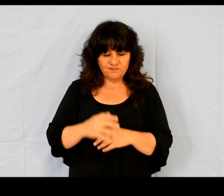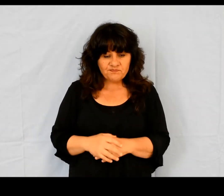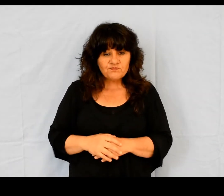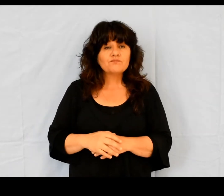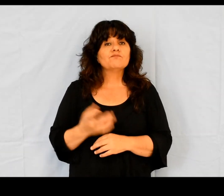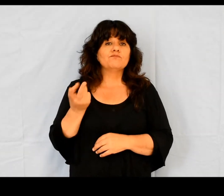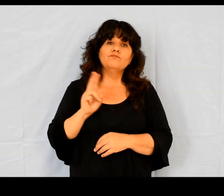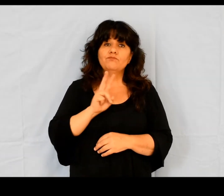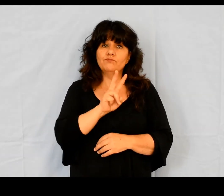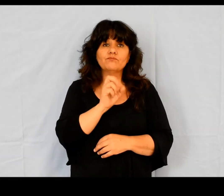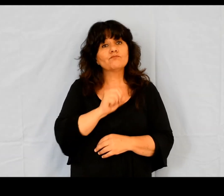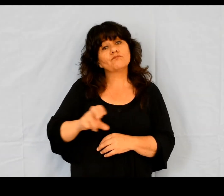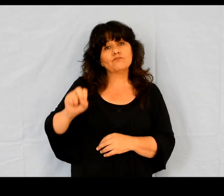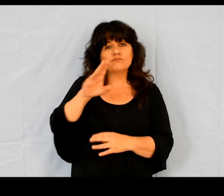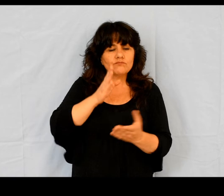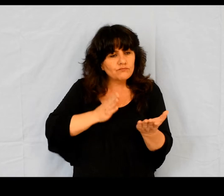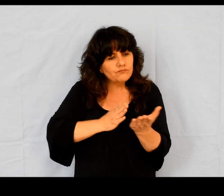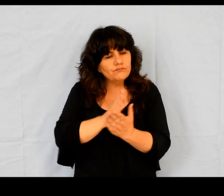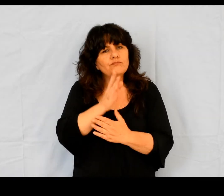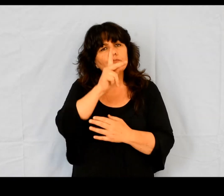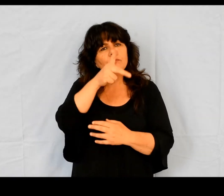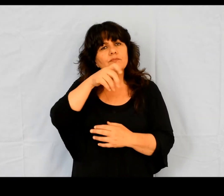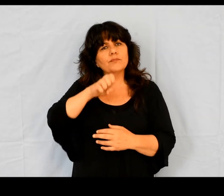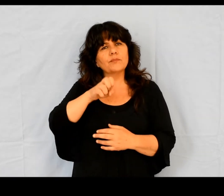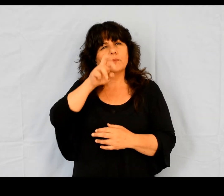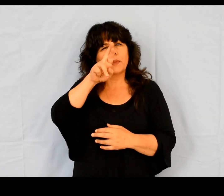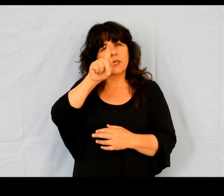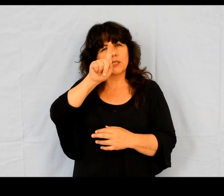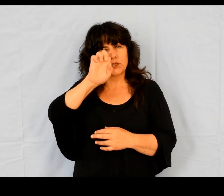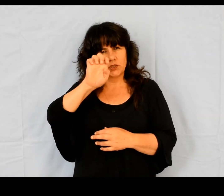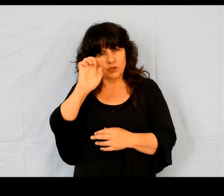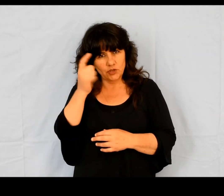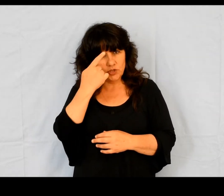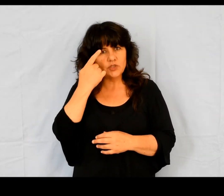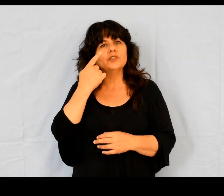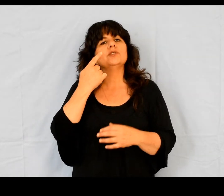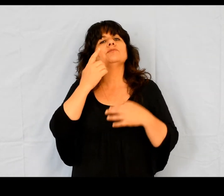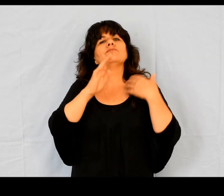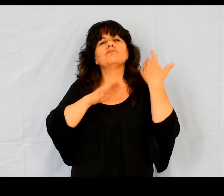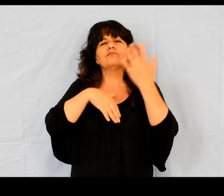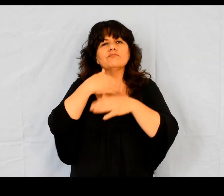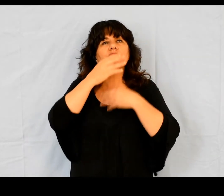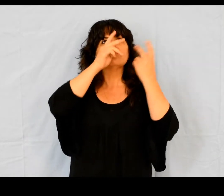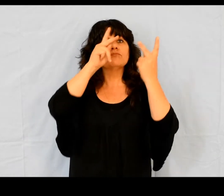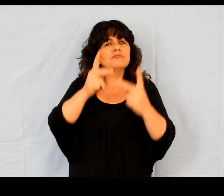Et arrivèrent à Antioche, de Pisidie.